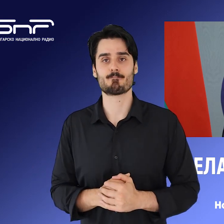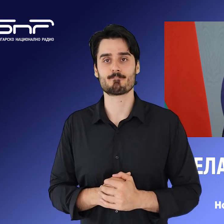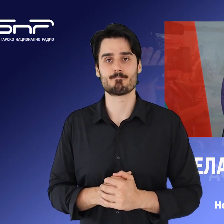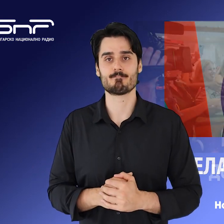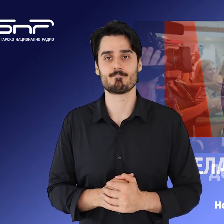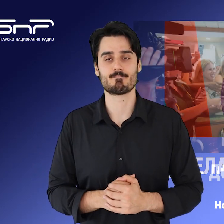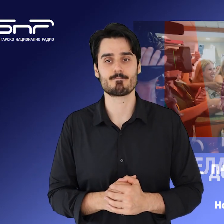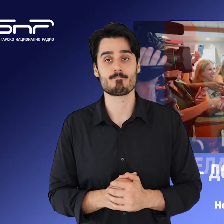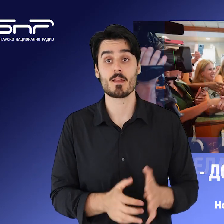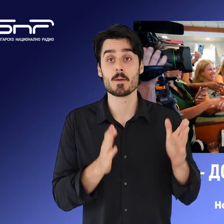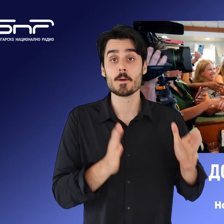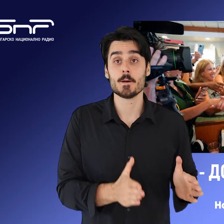Гогова.